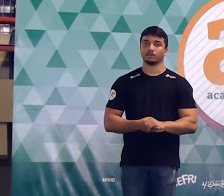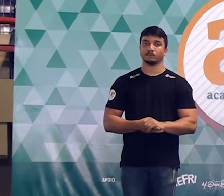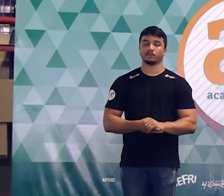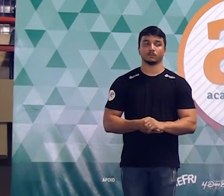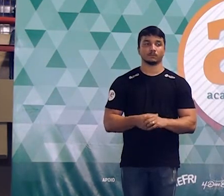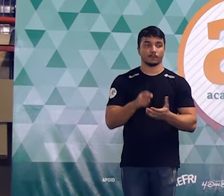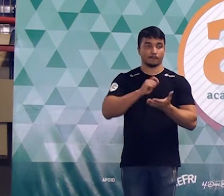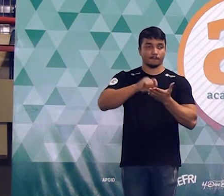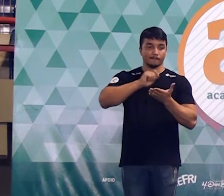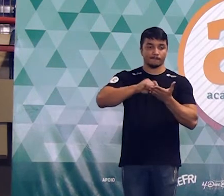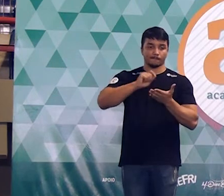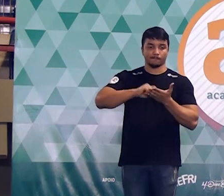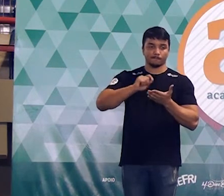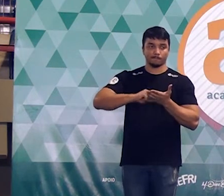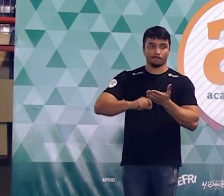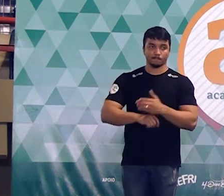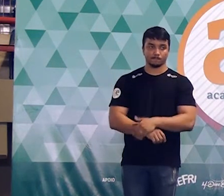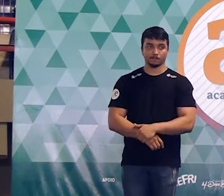anotem aí pra mim